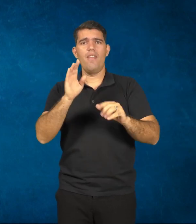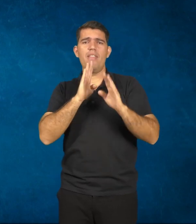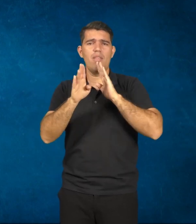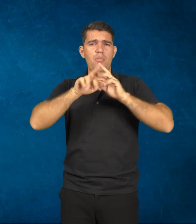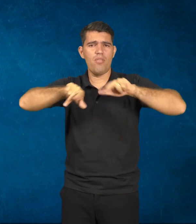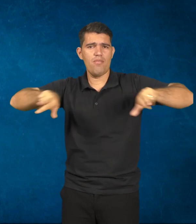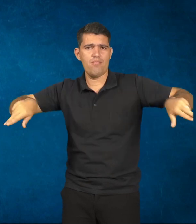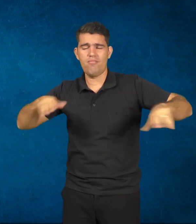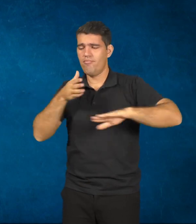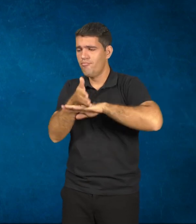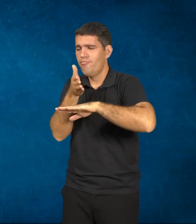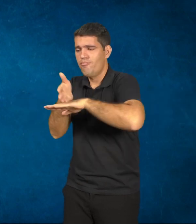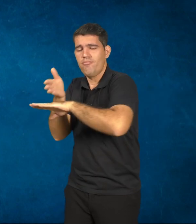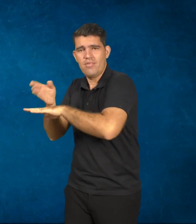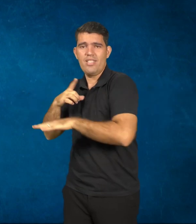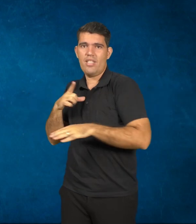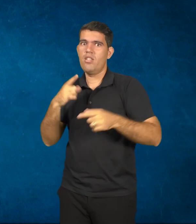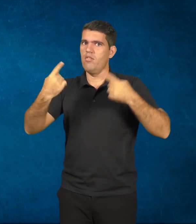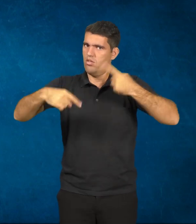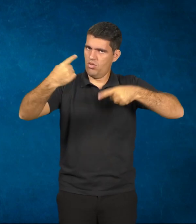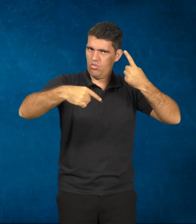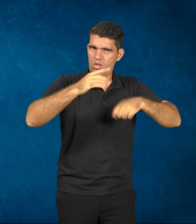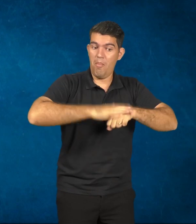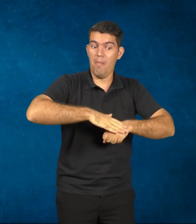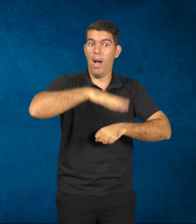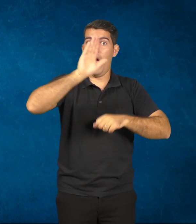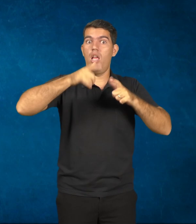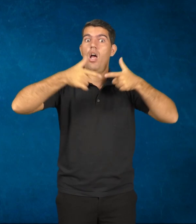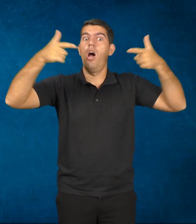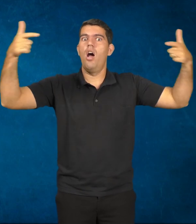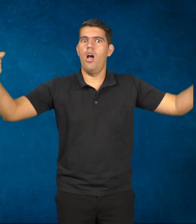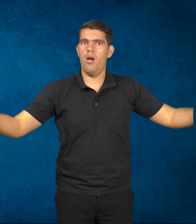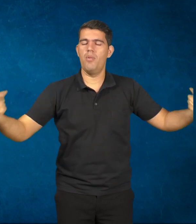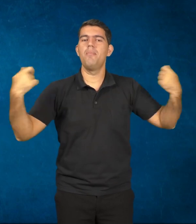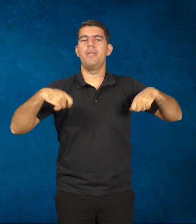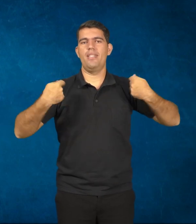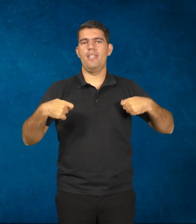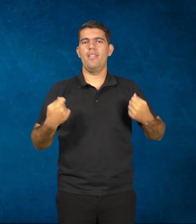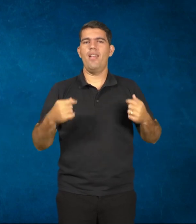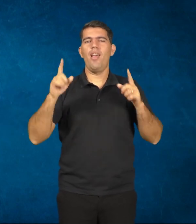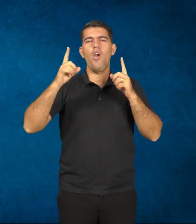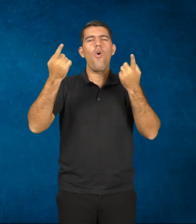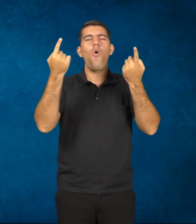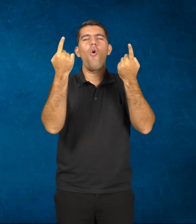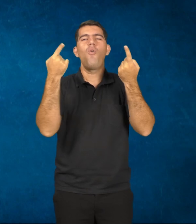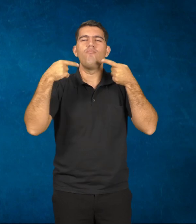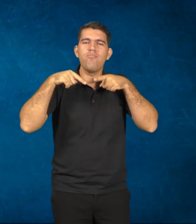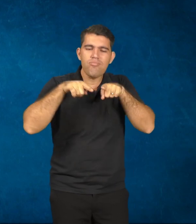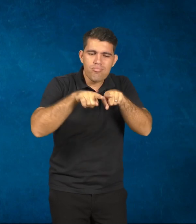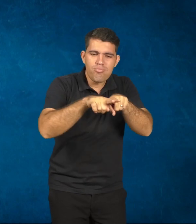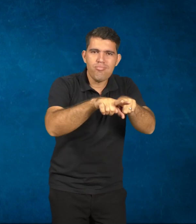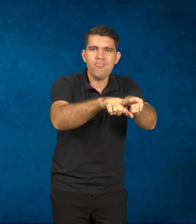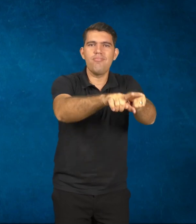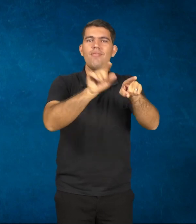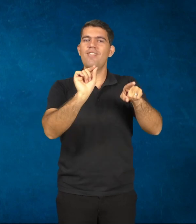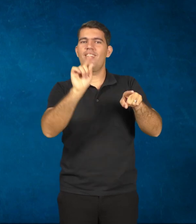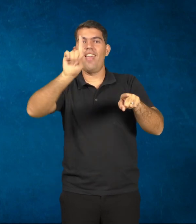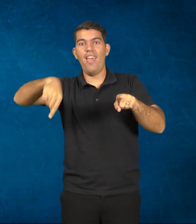há uma discussão mais ampla que precisa ser enfrentada e isso é paralelo ao desafio do avanço tecnológico, de